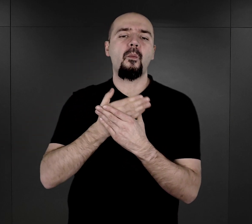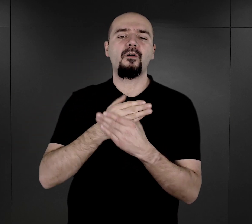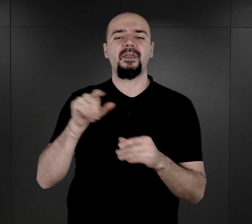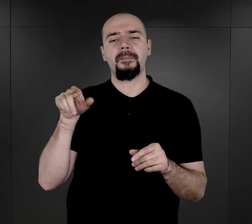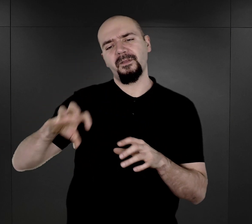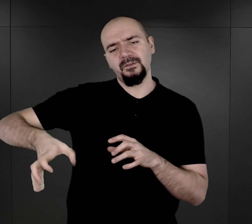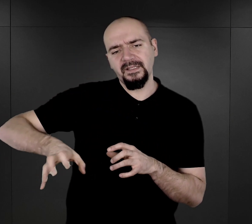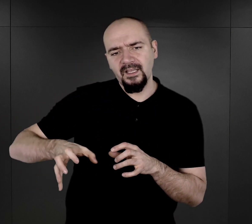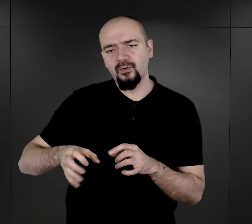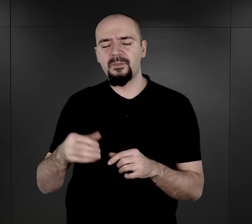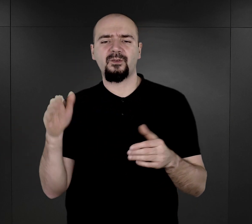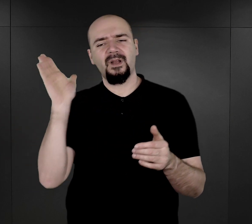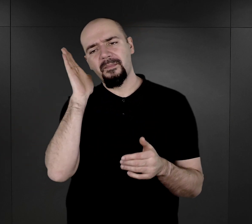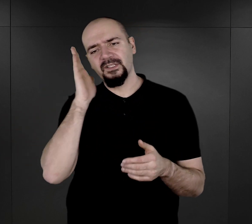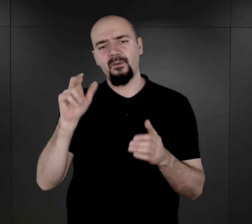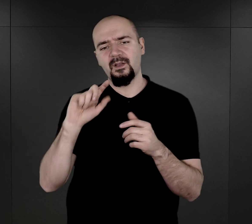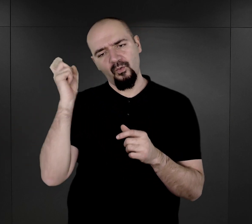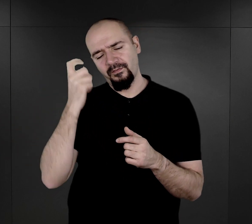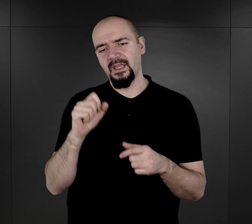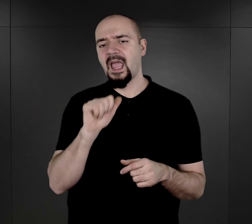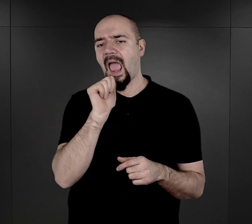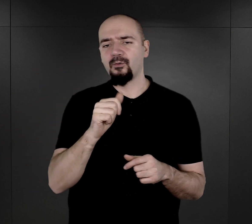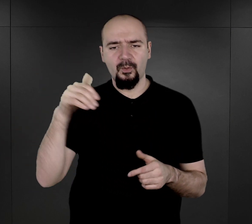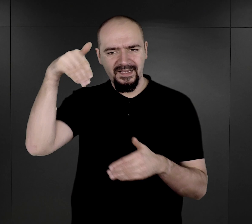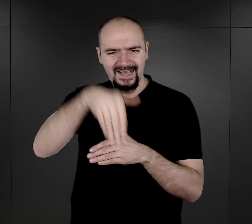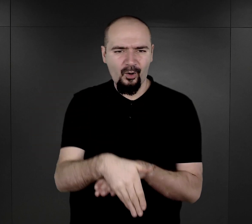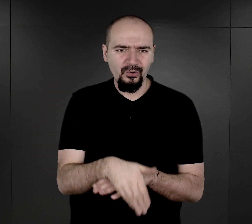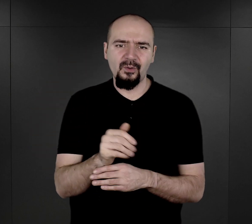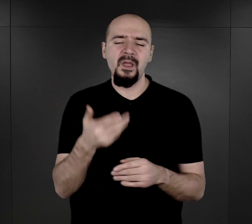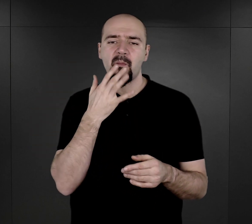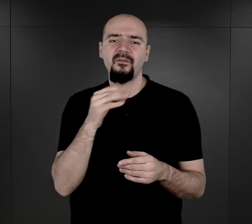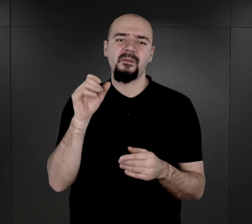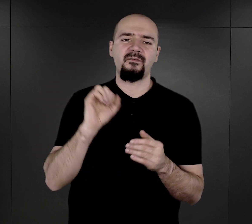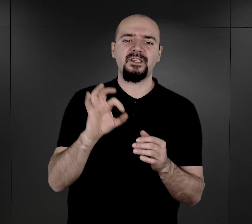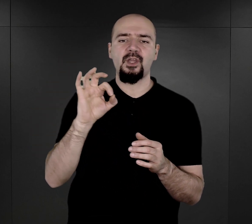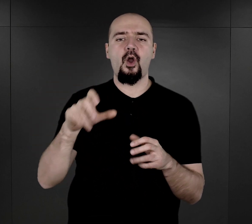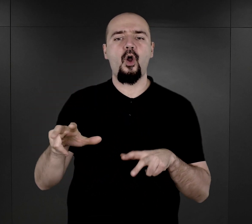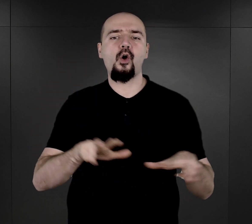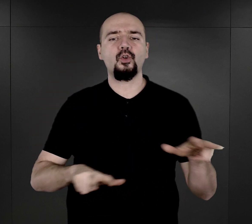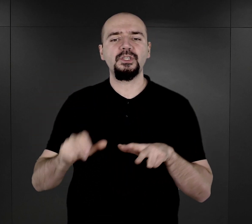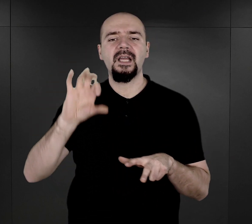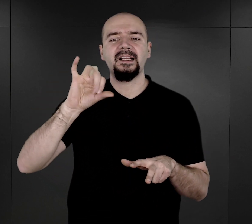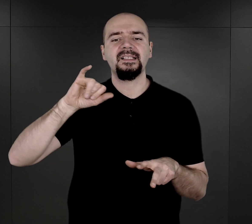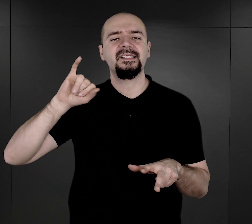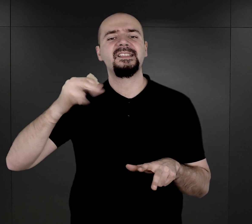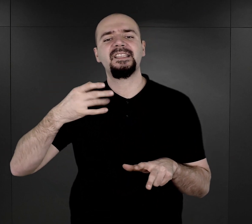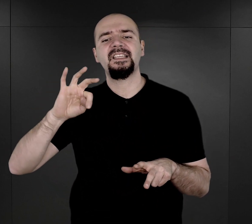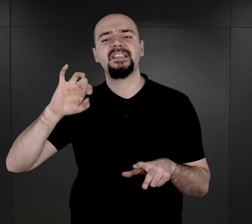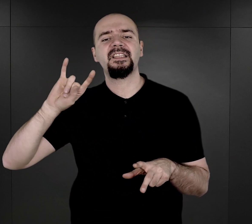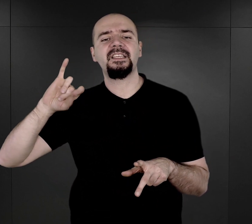zamieszkujące głównie tereny Europy Zachodniej. Mówimy tutaj właśnie o rodzinach Sinti, czy wschodniej o